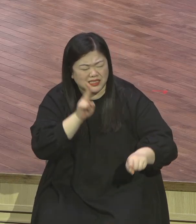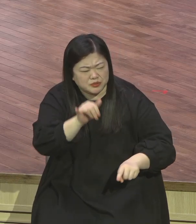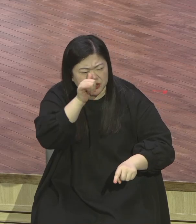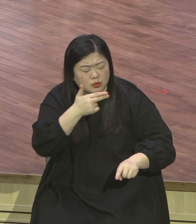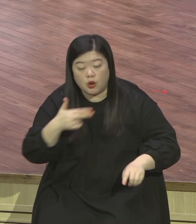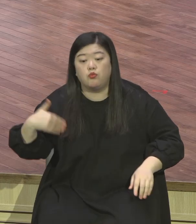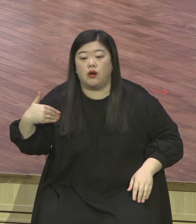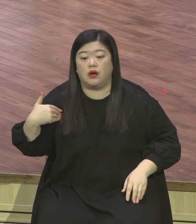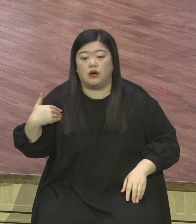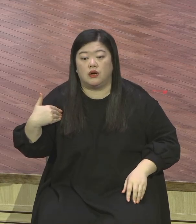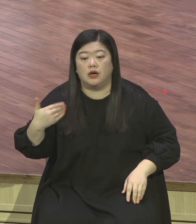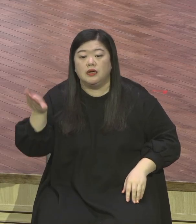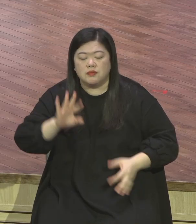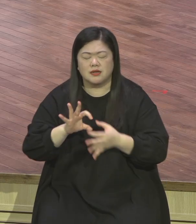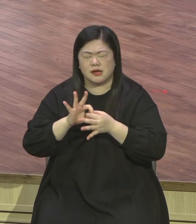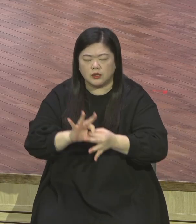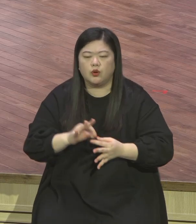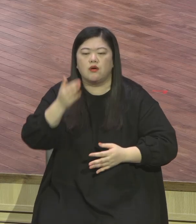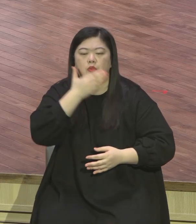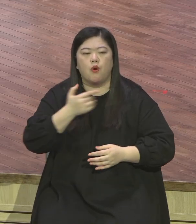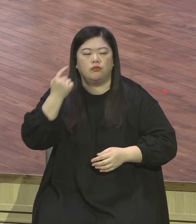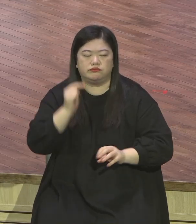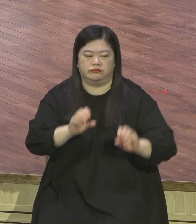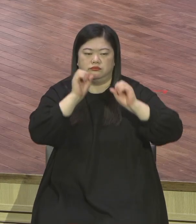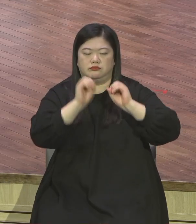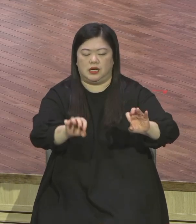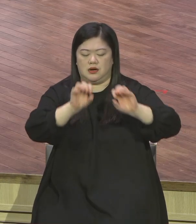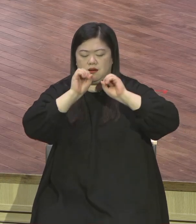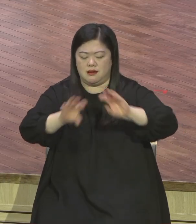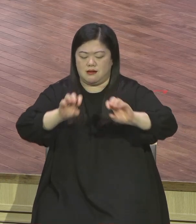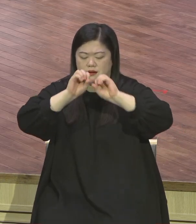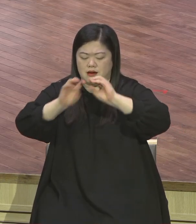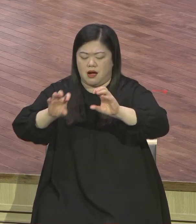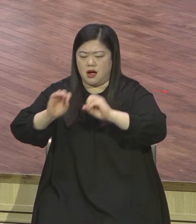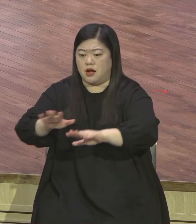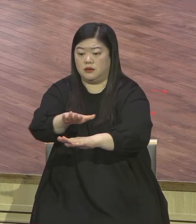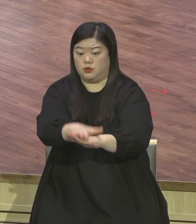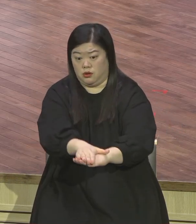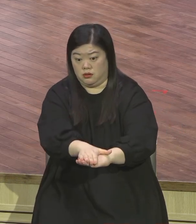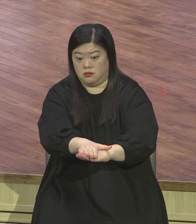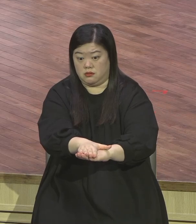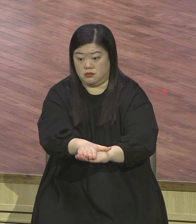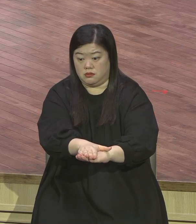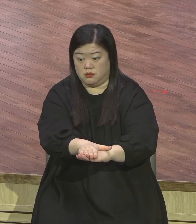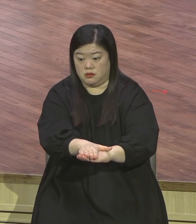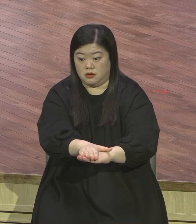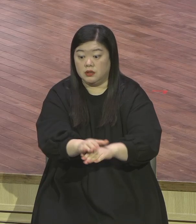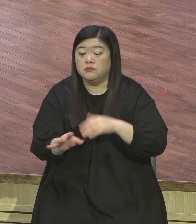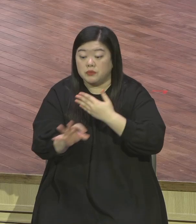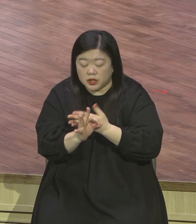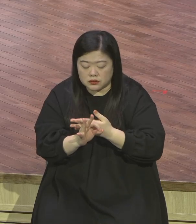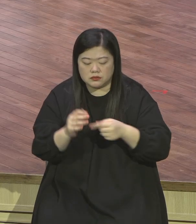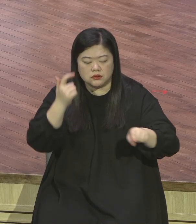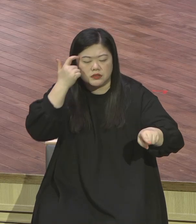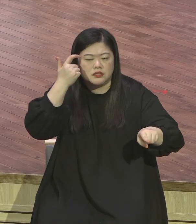끊임없는 그냥 시달리는 것들이 계속 우리도 알지 못하는 것이 계속 영적 세계입니다 그게 이게 지금 어떻게